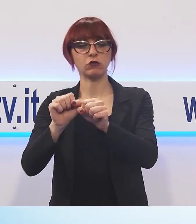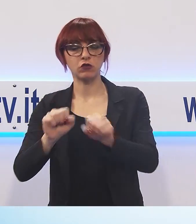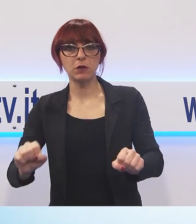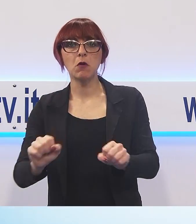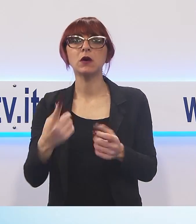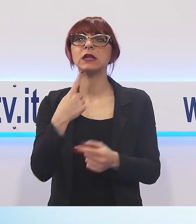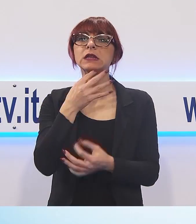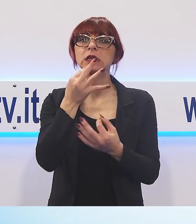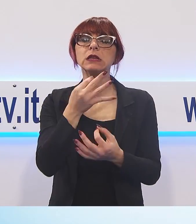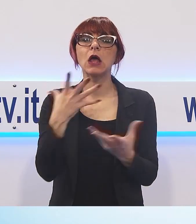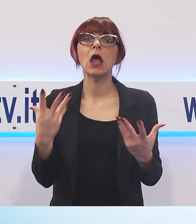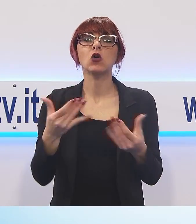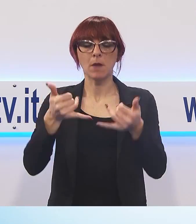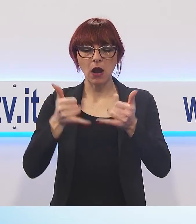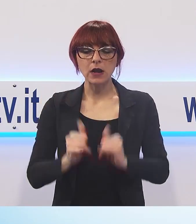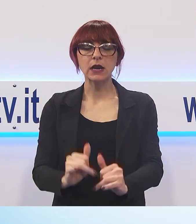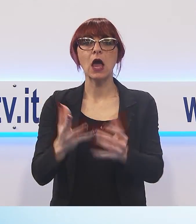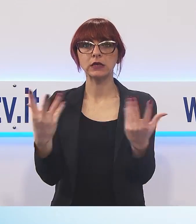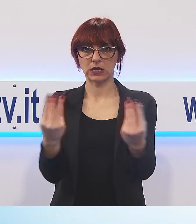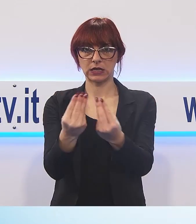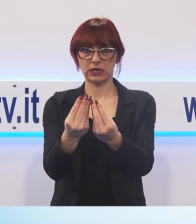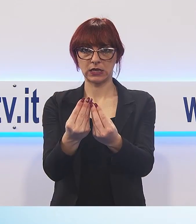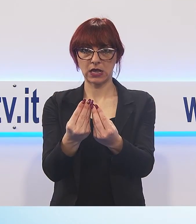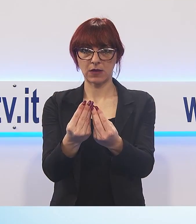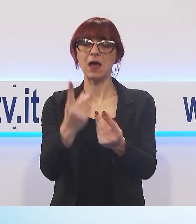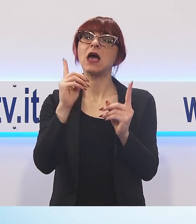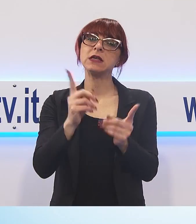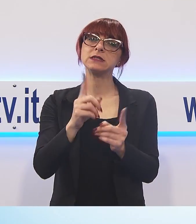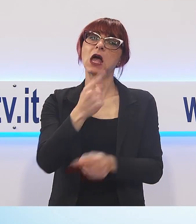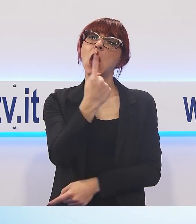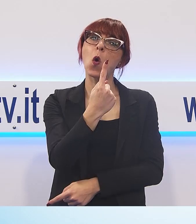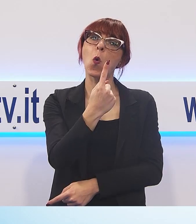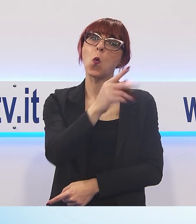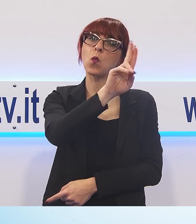avvocati, sono nati insieme. Smantellare l'uno significa demolire l'altra.